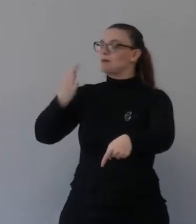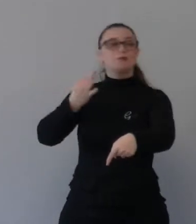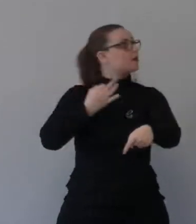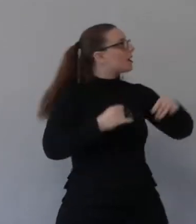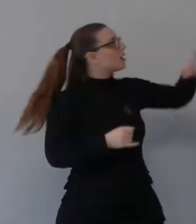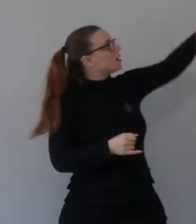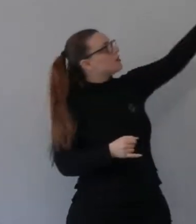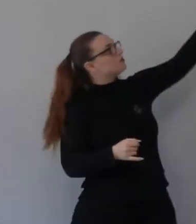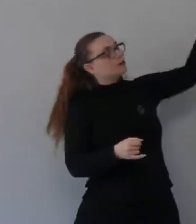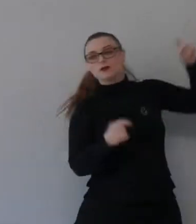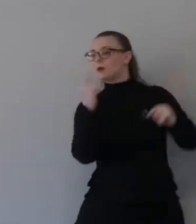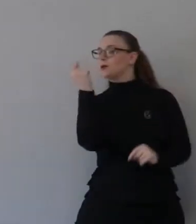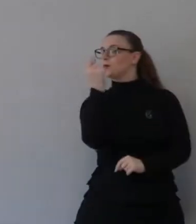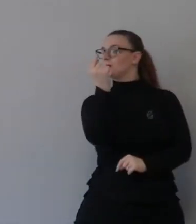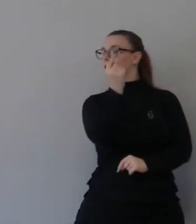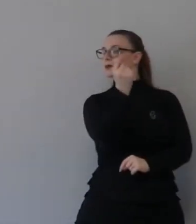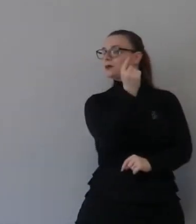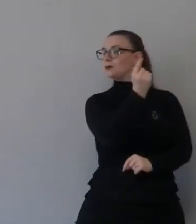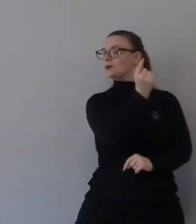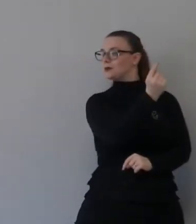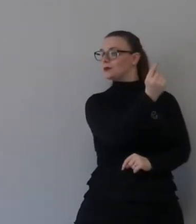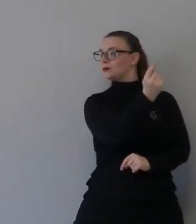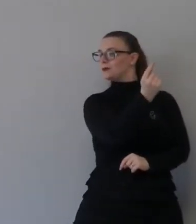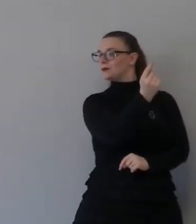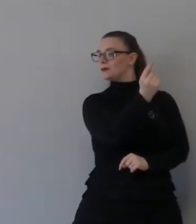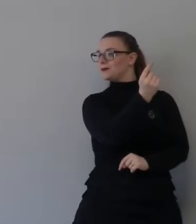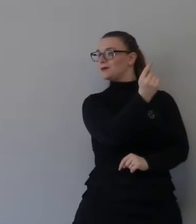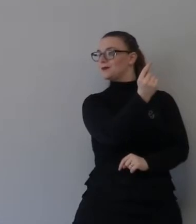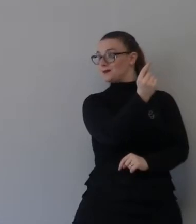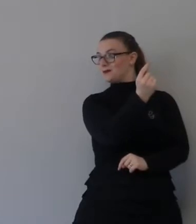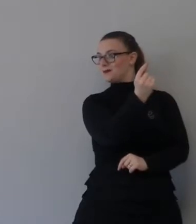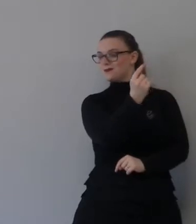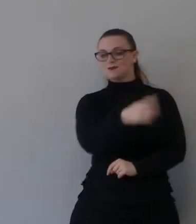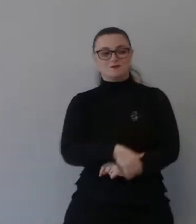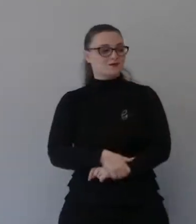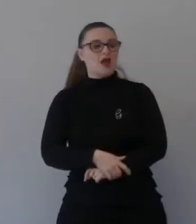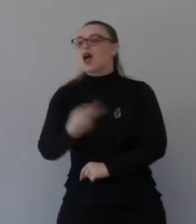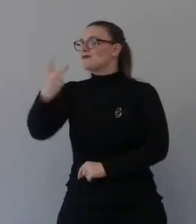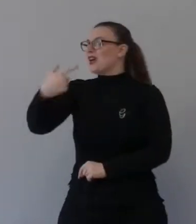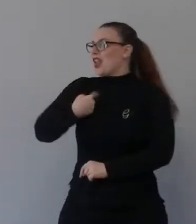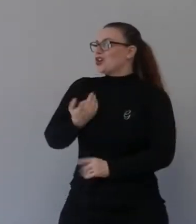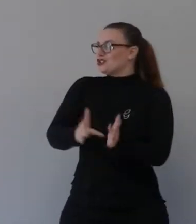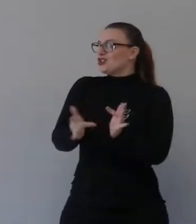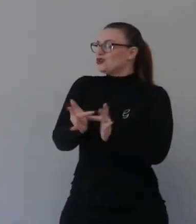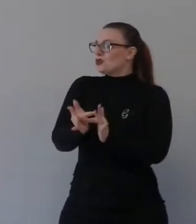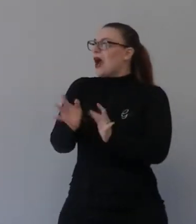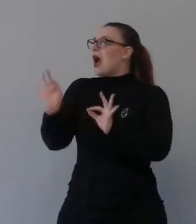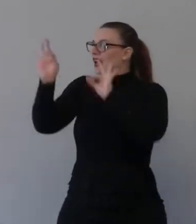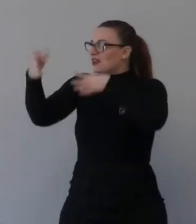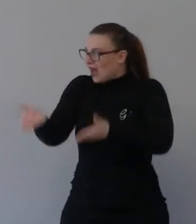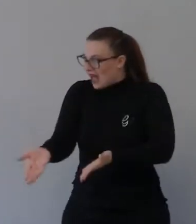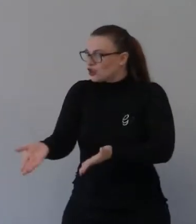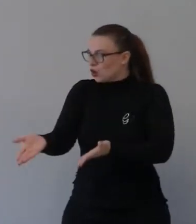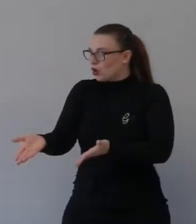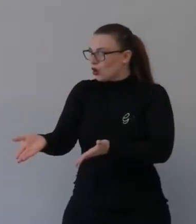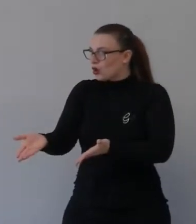Perché Gesù è realmente venuto. E realmente è venuto Gesù. E sta prolungando il tempo del suo ritorno perché lui